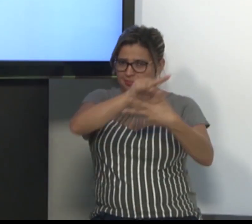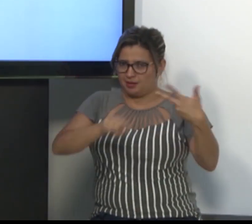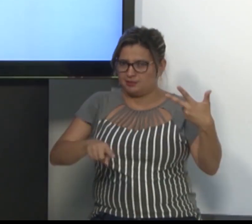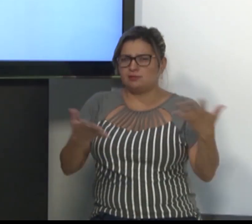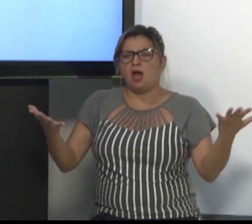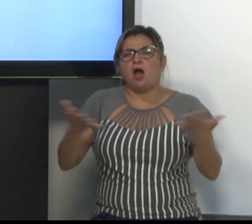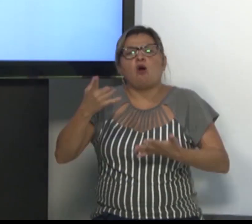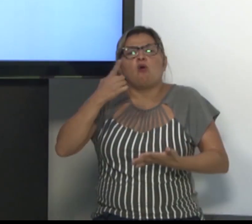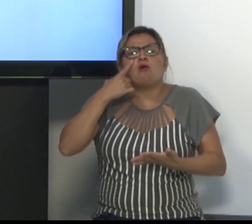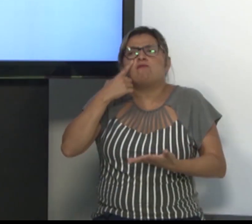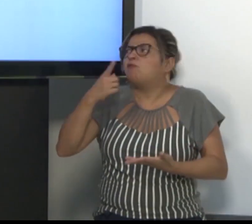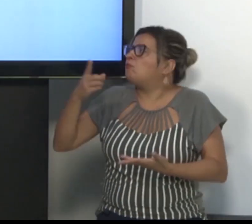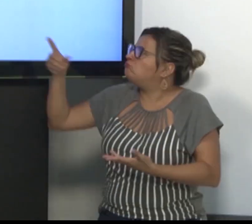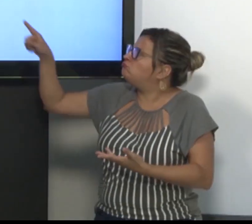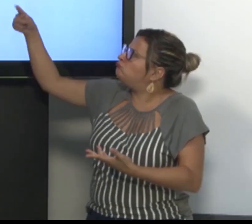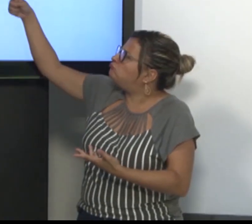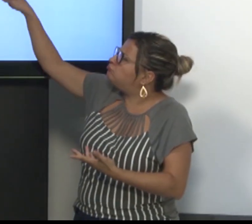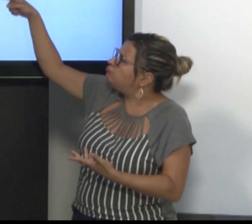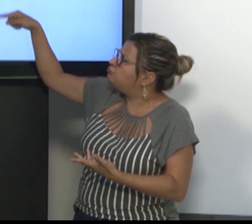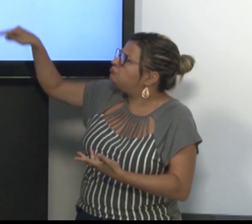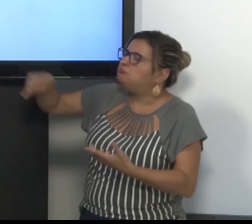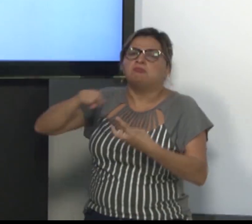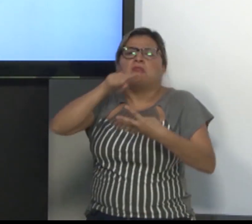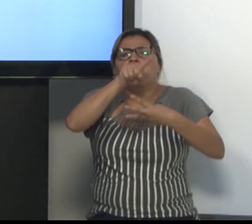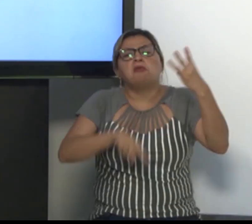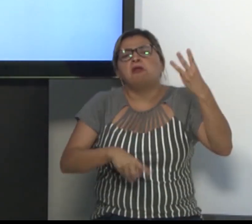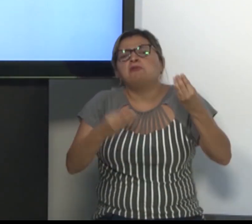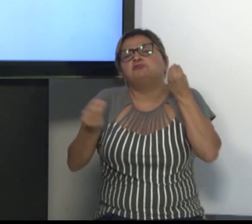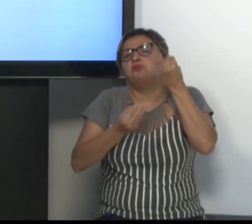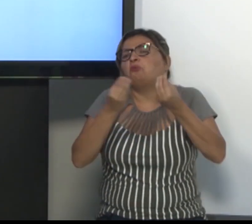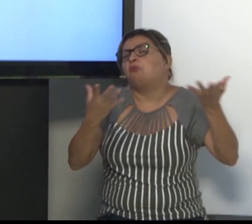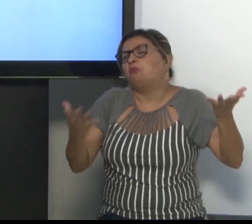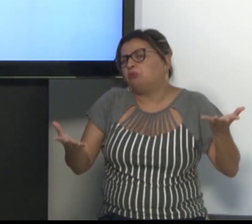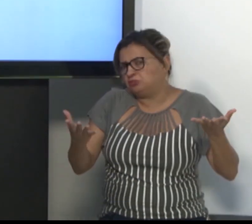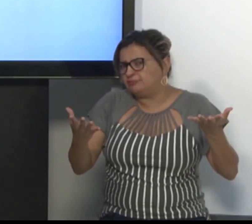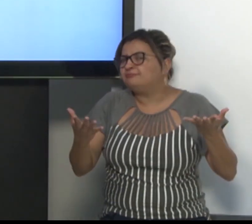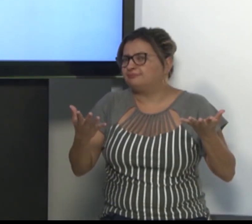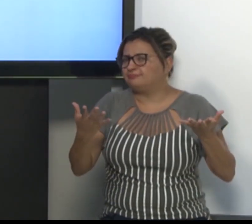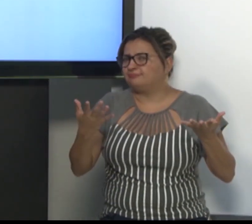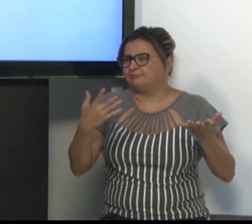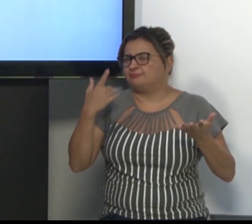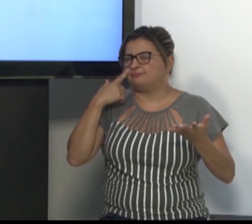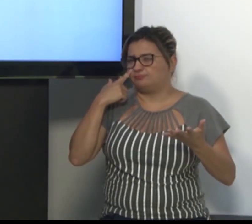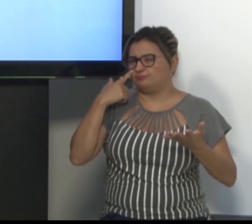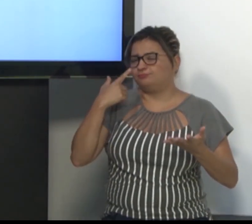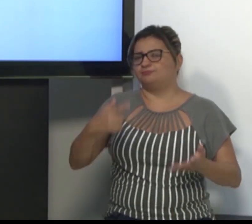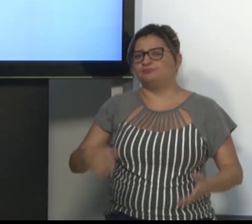de síntese. O que são esses tipos? O que são essas sínteses?